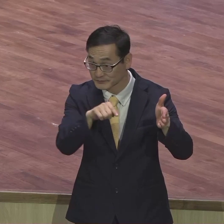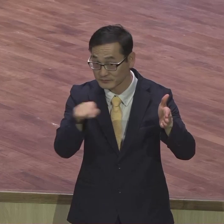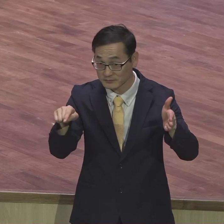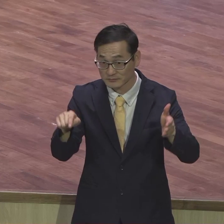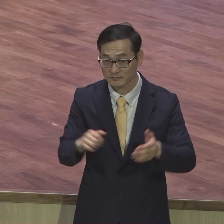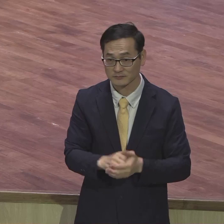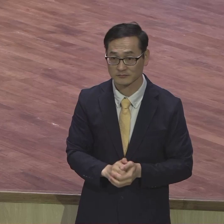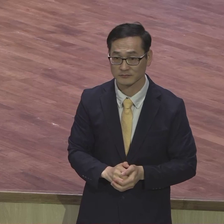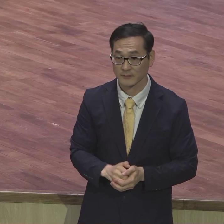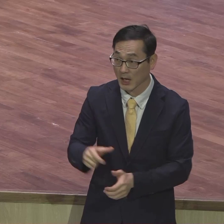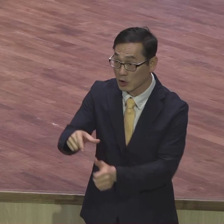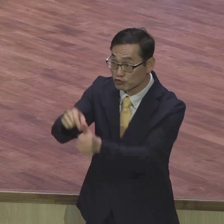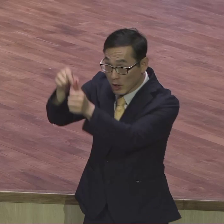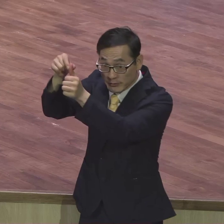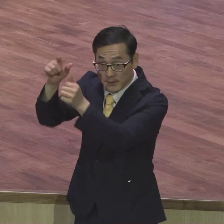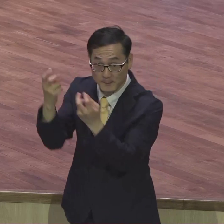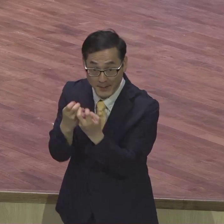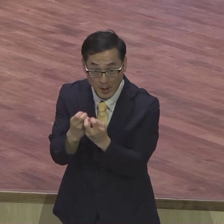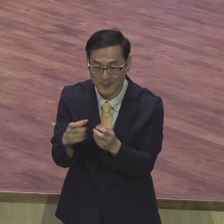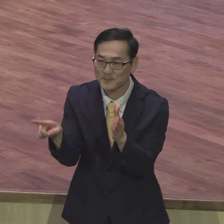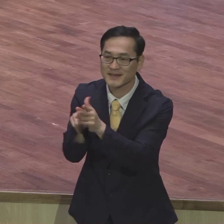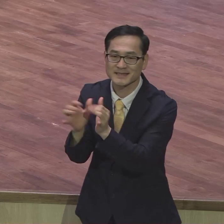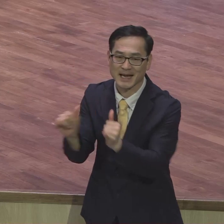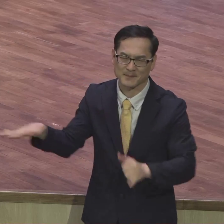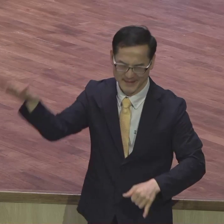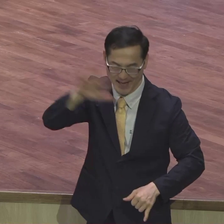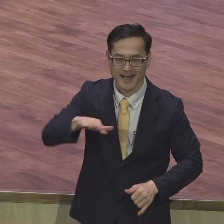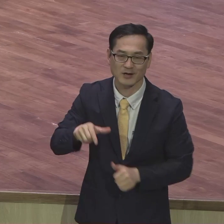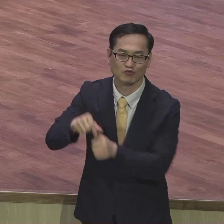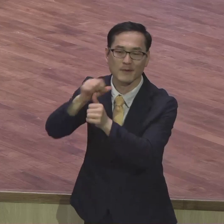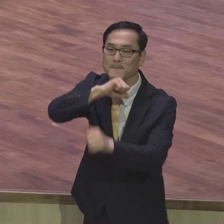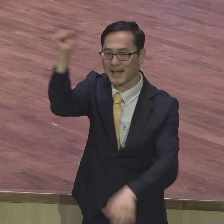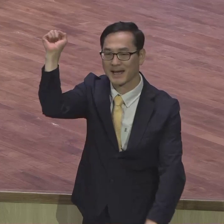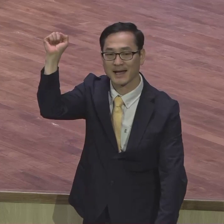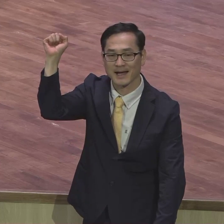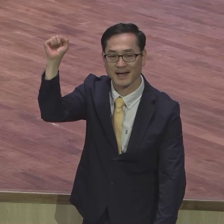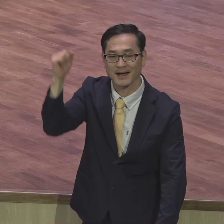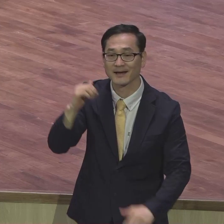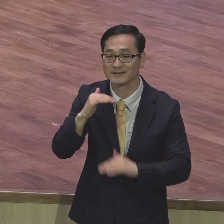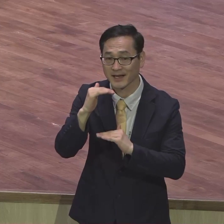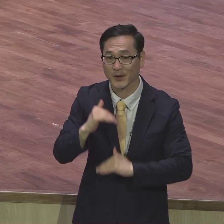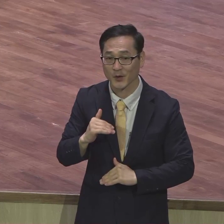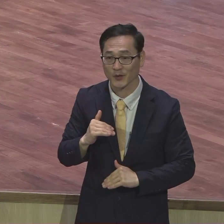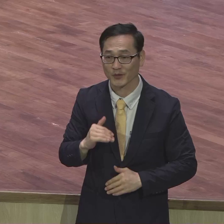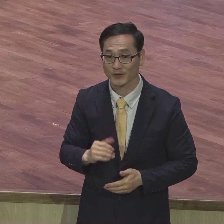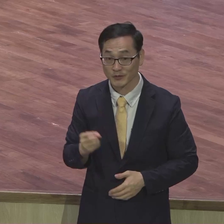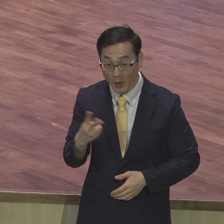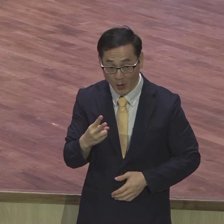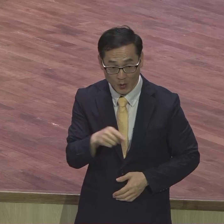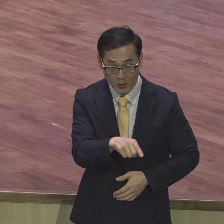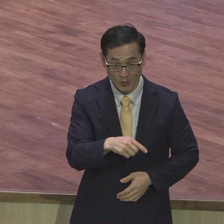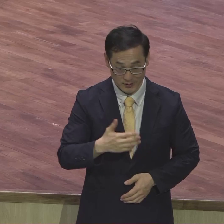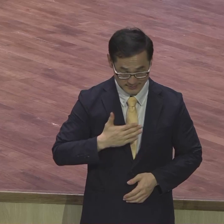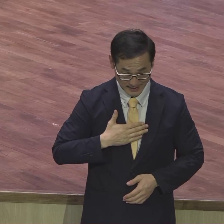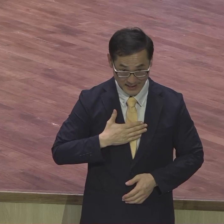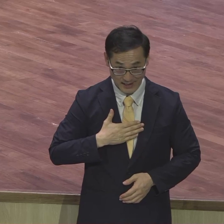모든 사람에게 임하는데 심지어 자신을 핍박하는 이 바울을 핍박하는